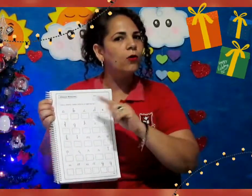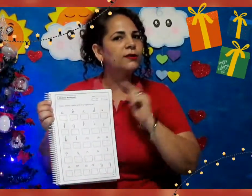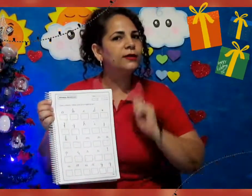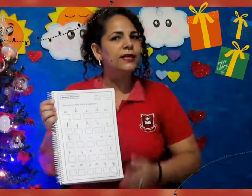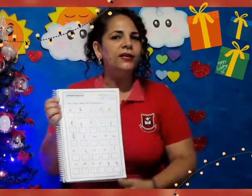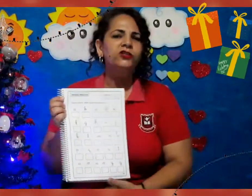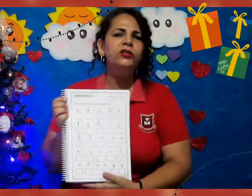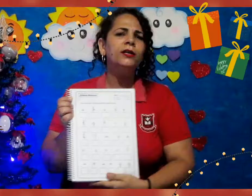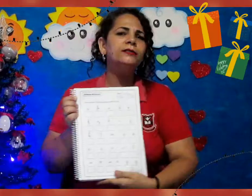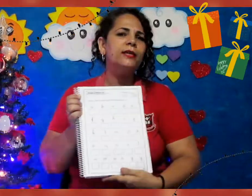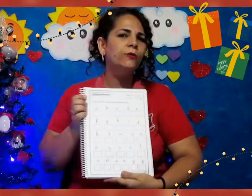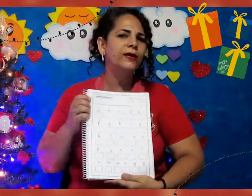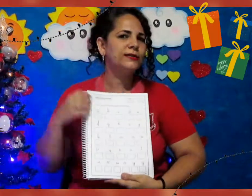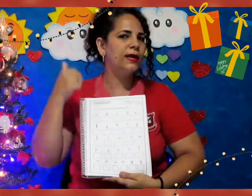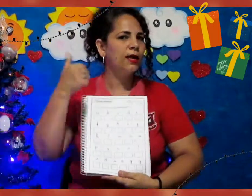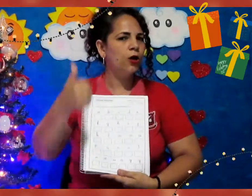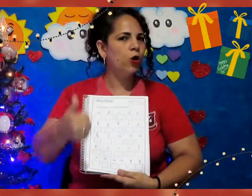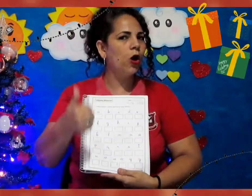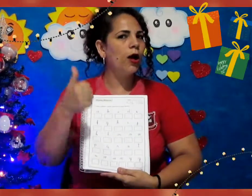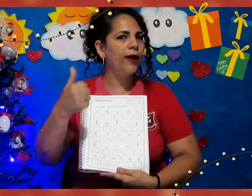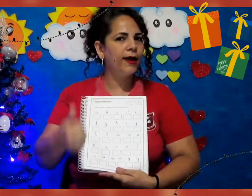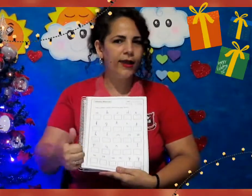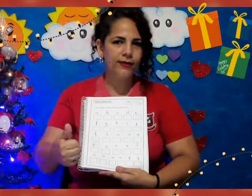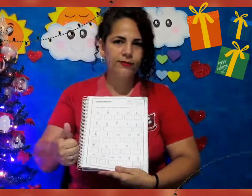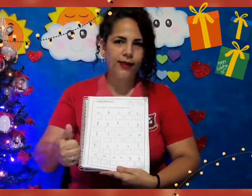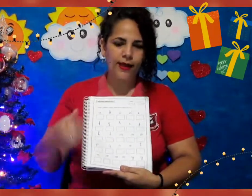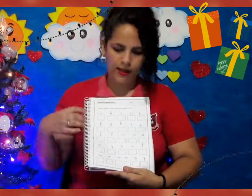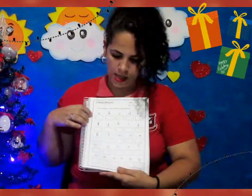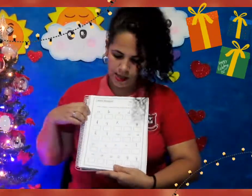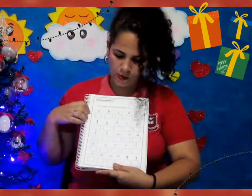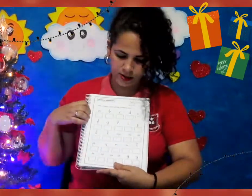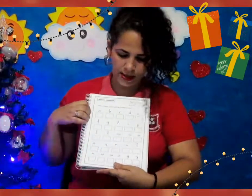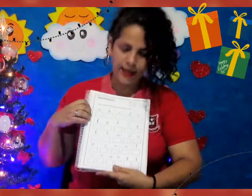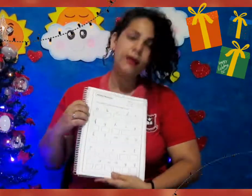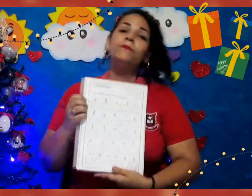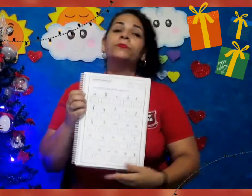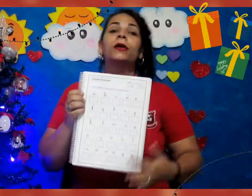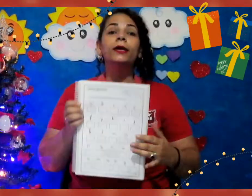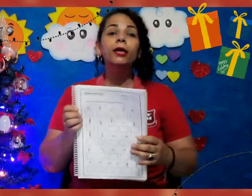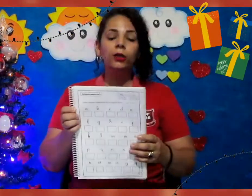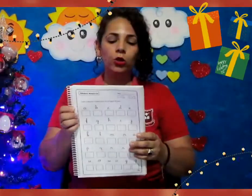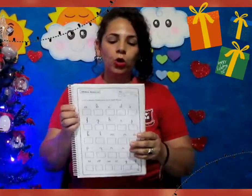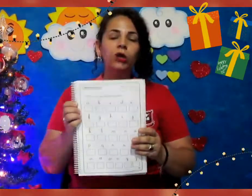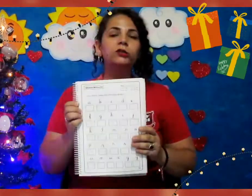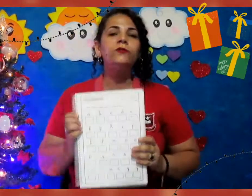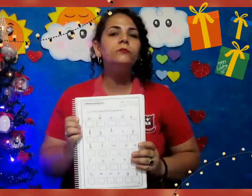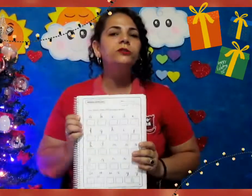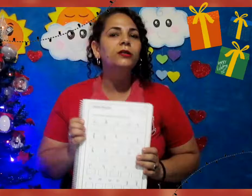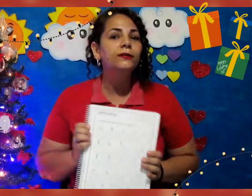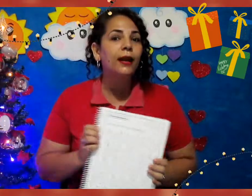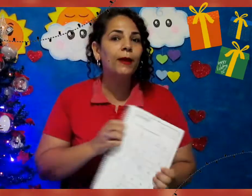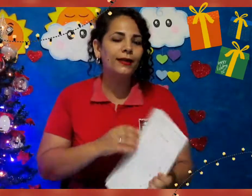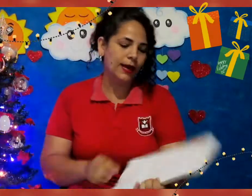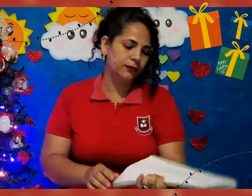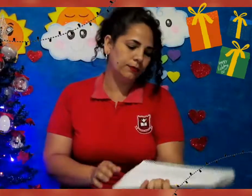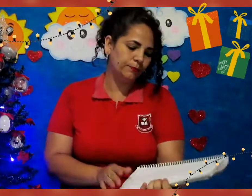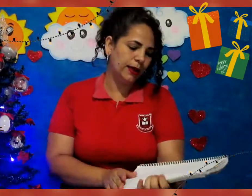ordem certinha, na sequência correta, ok? E nós vamos trabalhar também